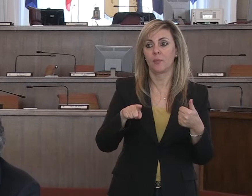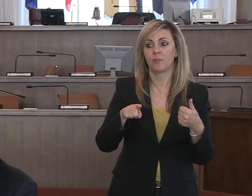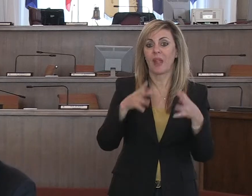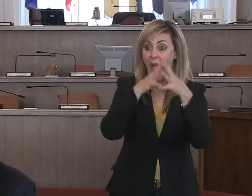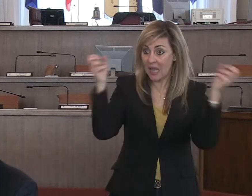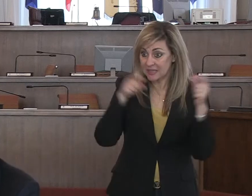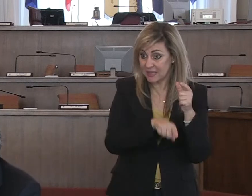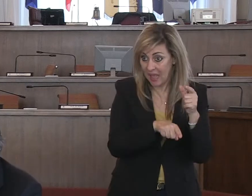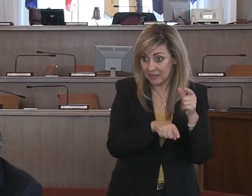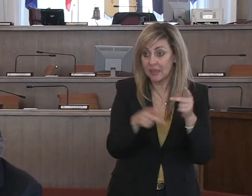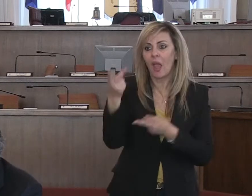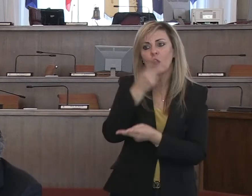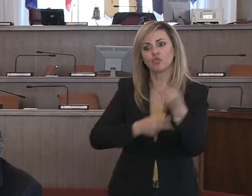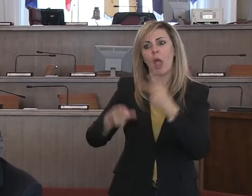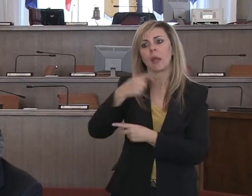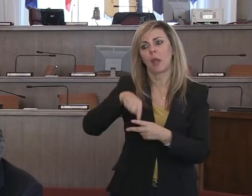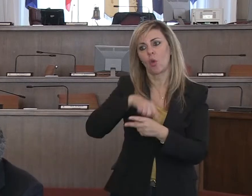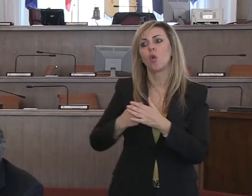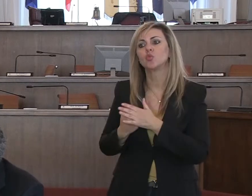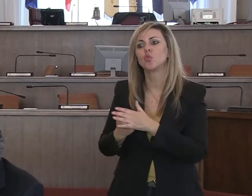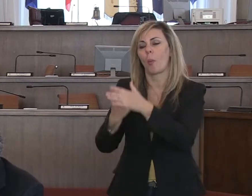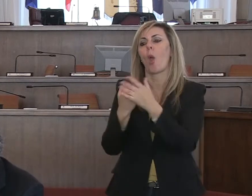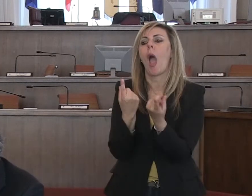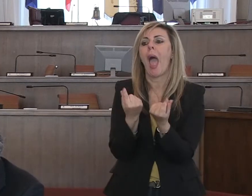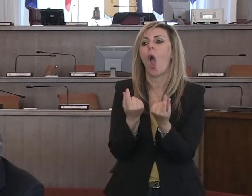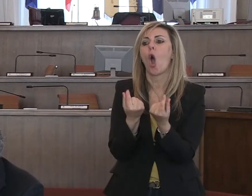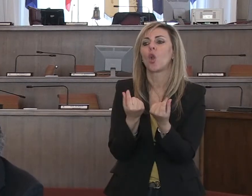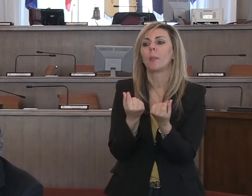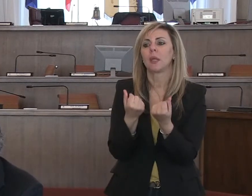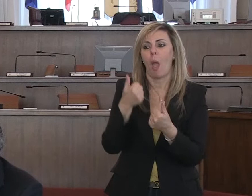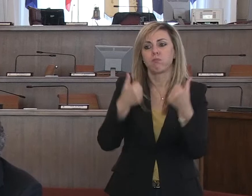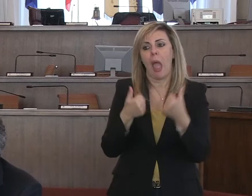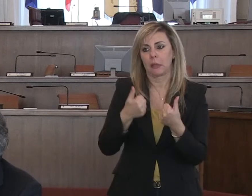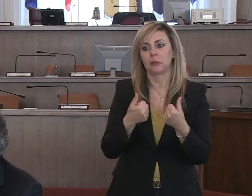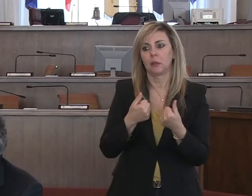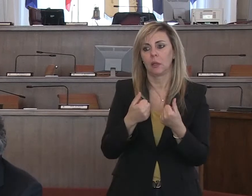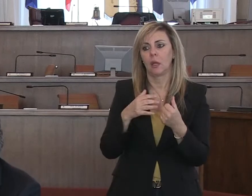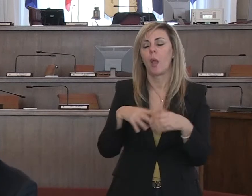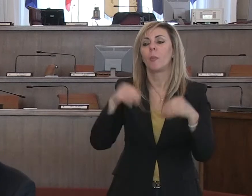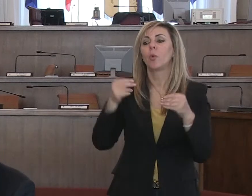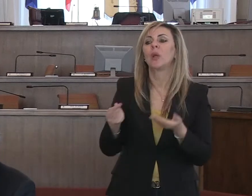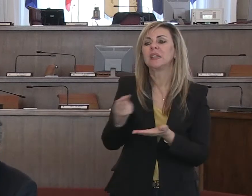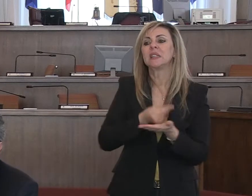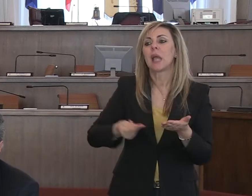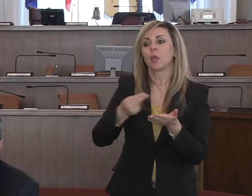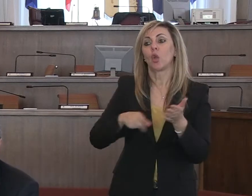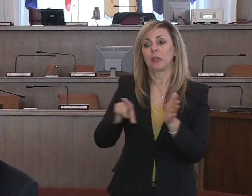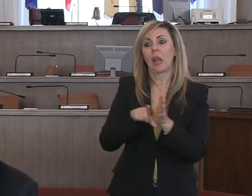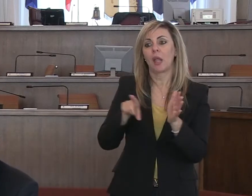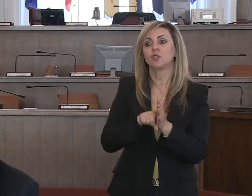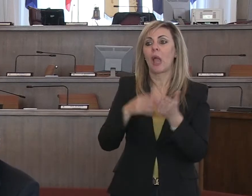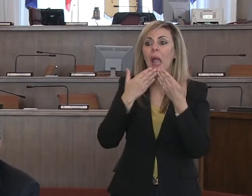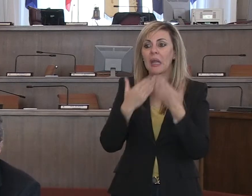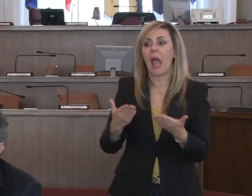imprese con i quali cerchiamo di sostenere l'economia e in più in generale nel progetto di legge ringrazio il Presidente del